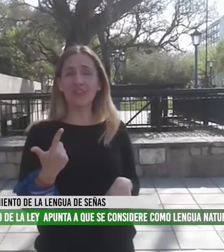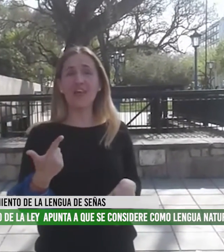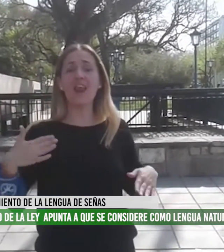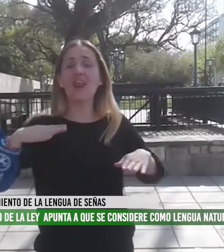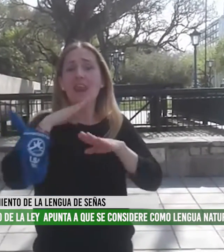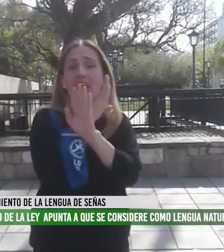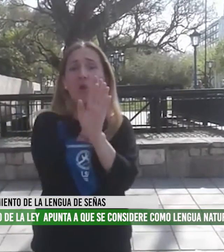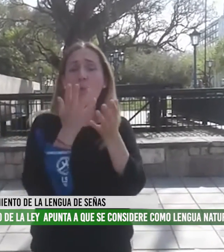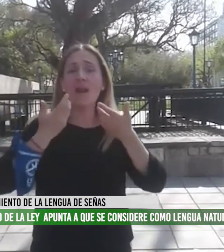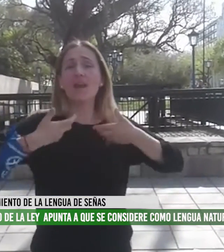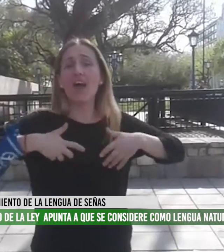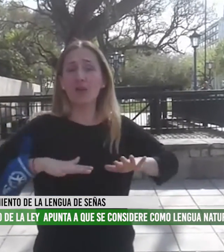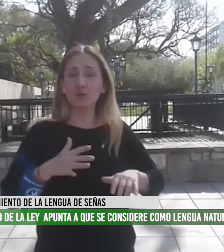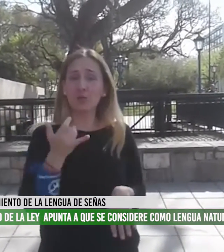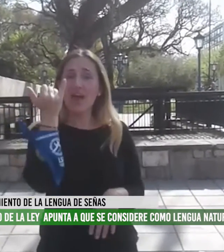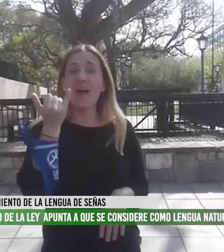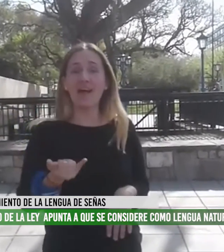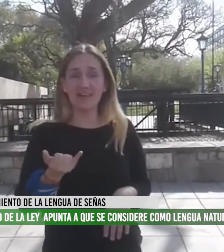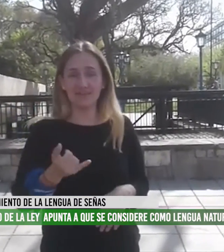sordas, tenga su lengua natural.